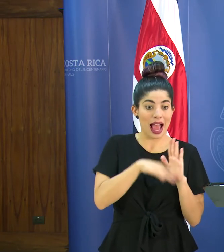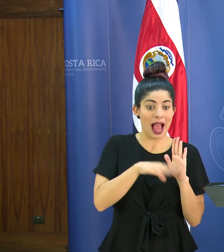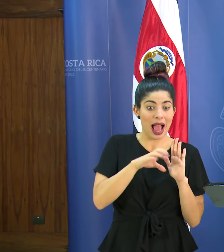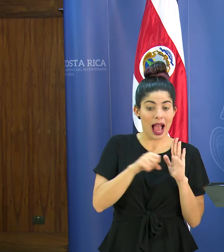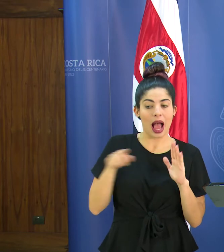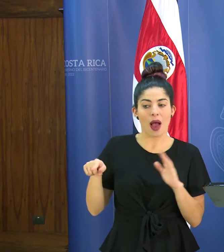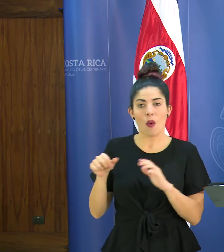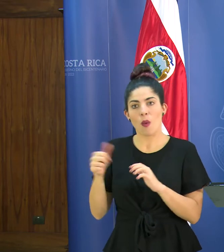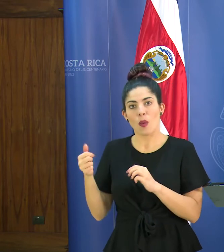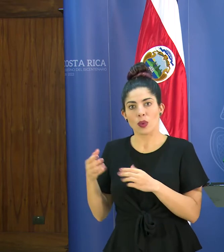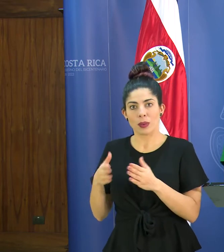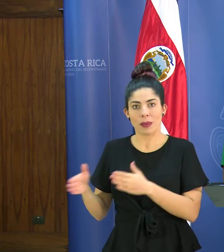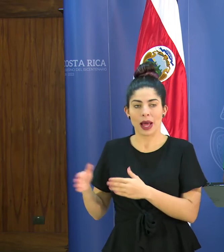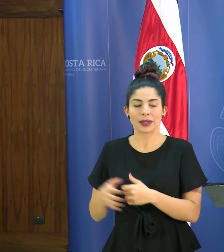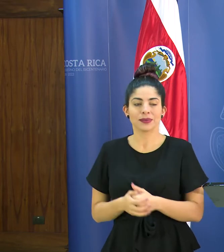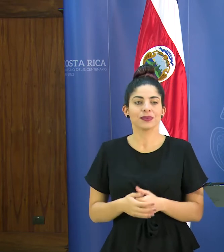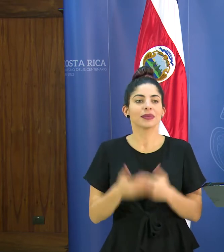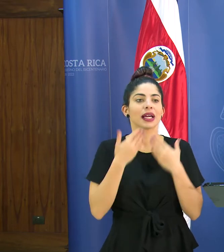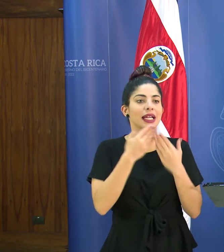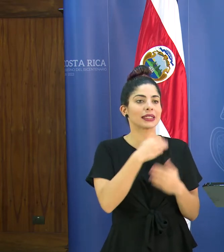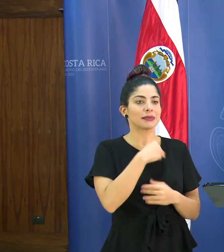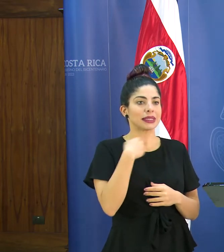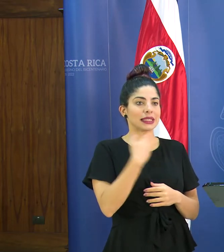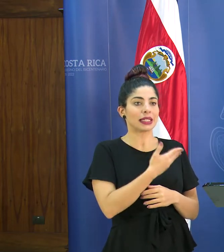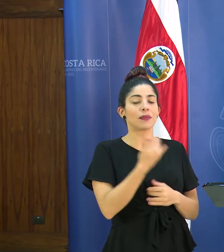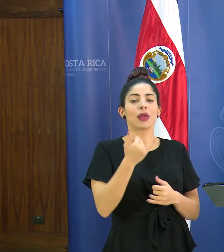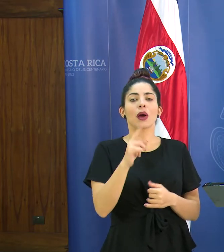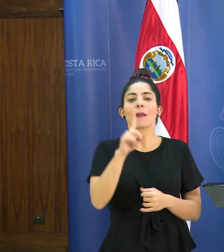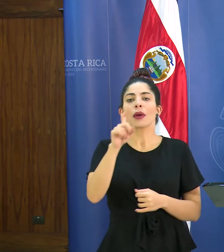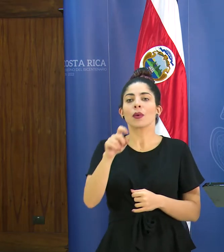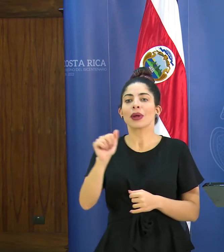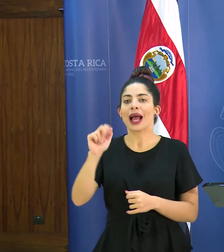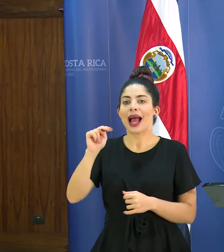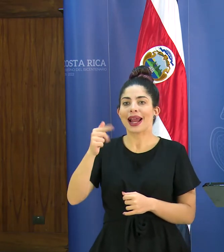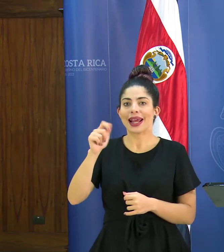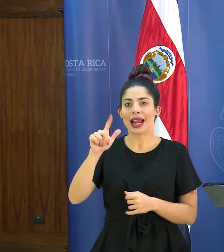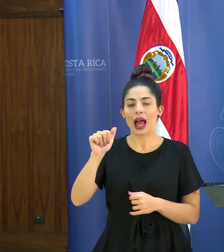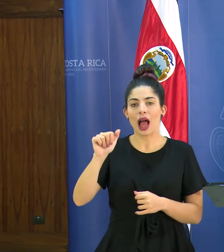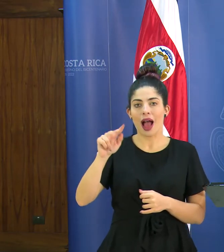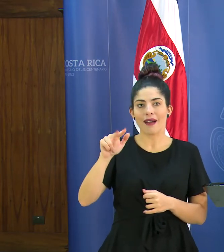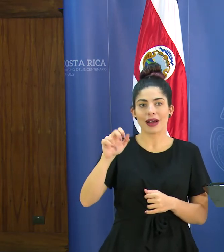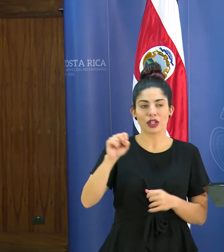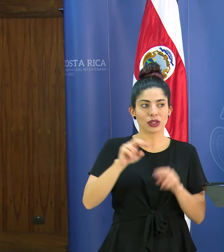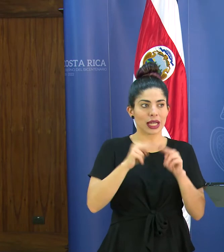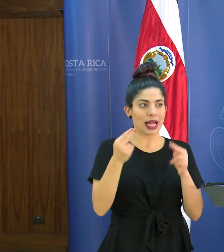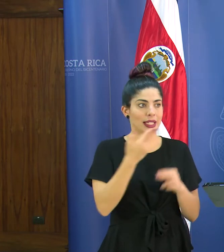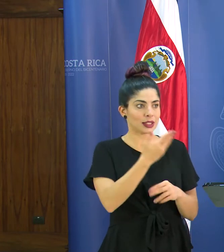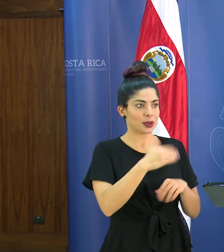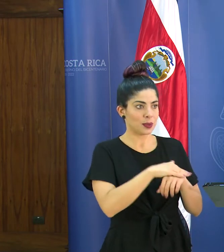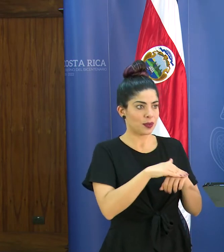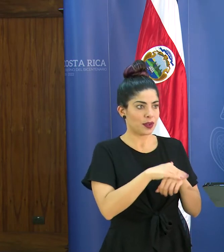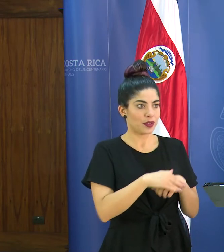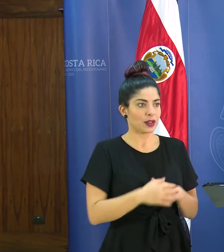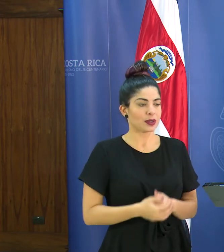caja como tal muchas gracias señora ministra la consulta de ángela ávalos de nación por favor